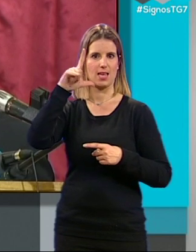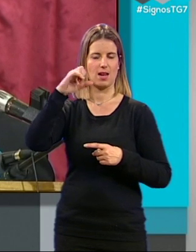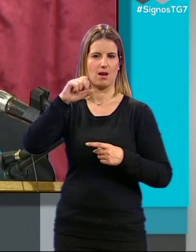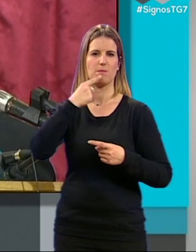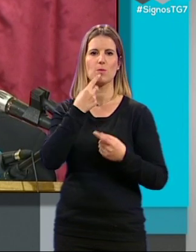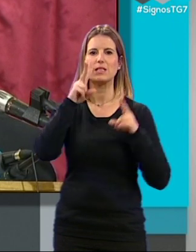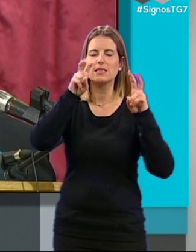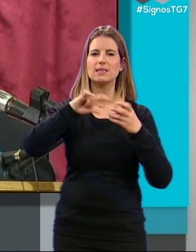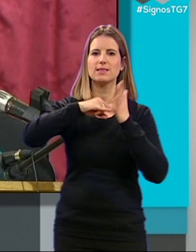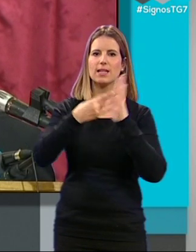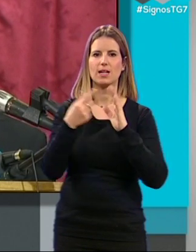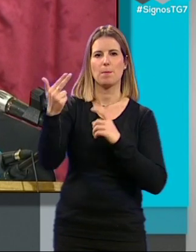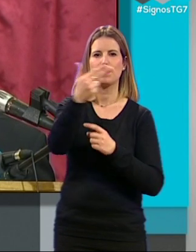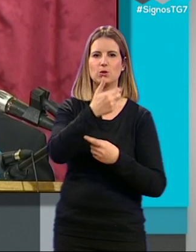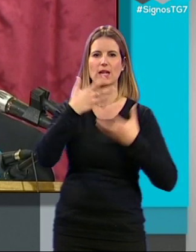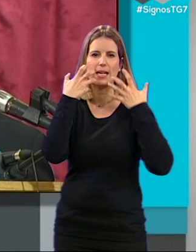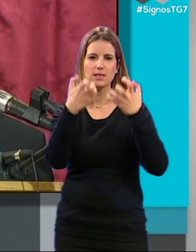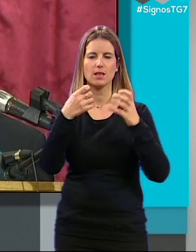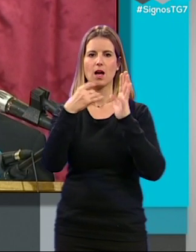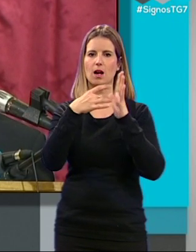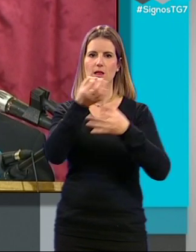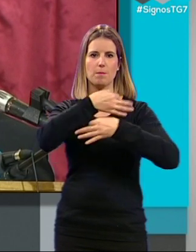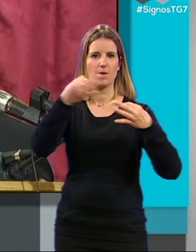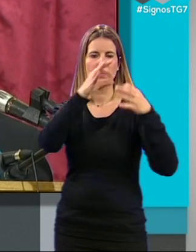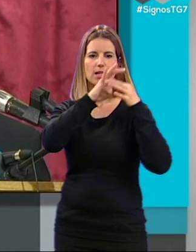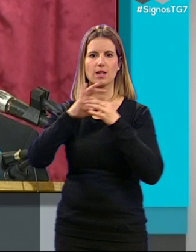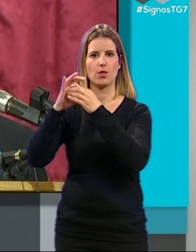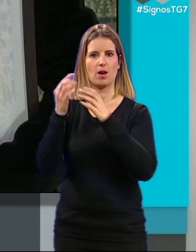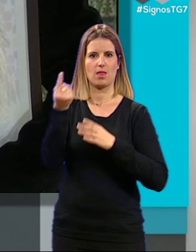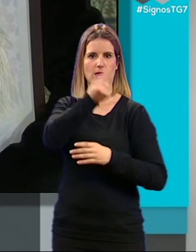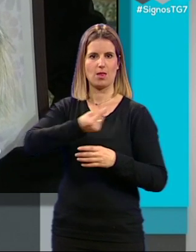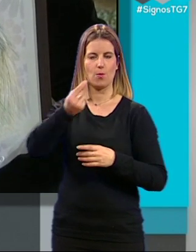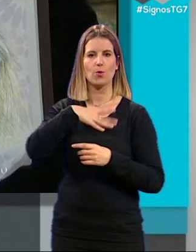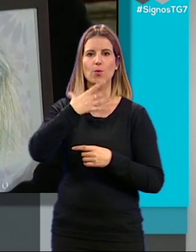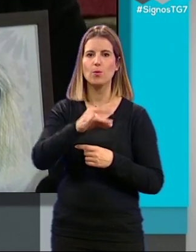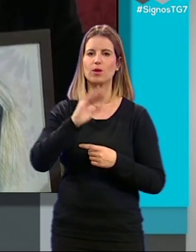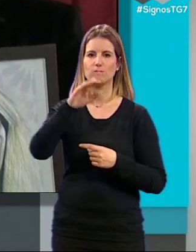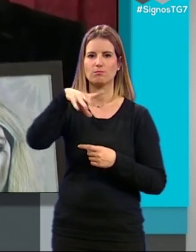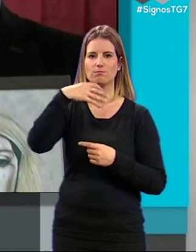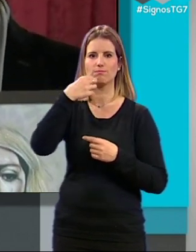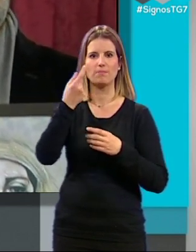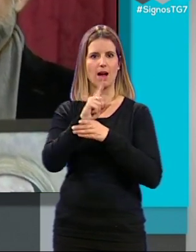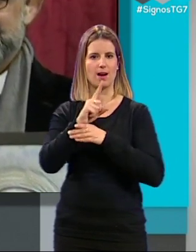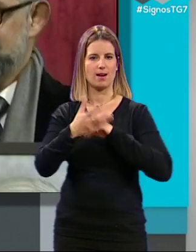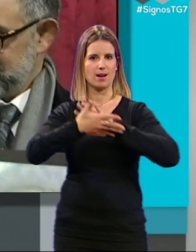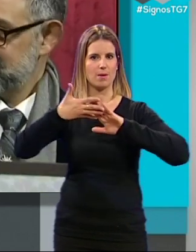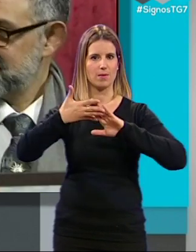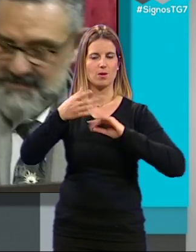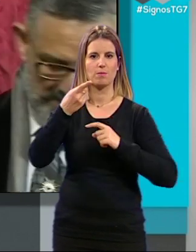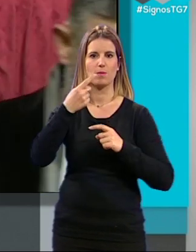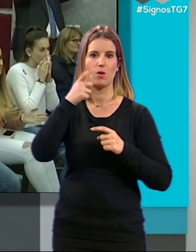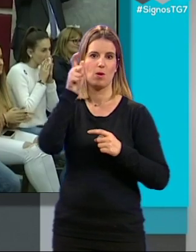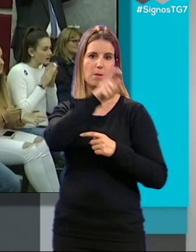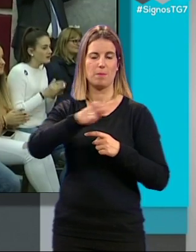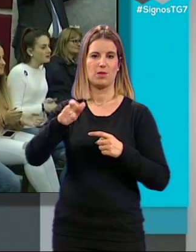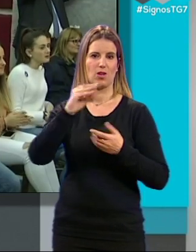seca de una calidad excelente muy relacionada con el dibujo por lo que permite su agilidad La ausencia de Duve de Luque autor de